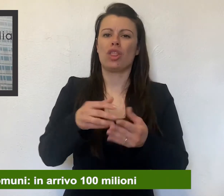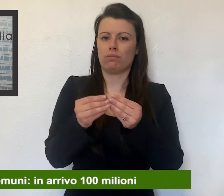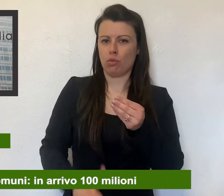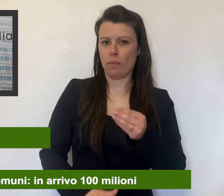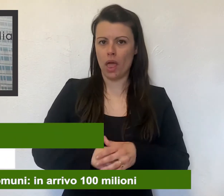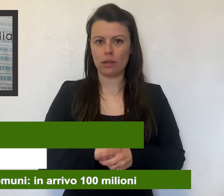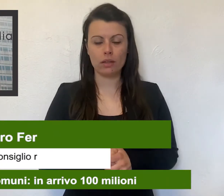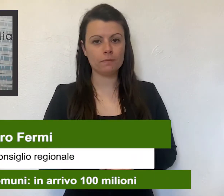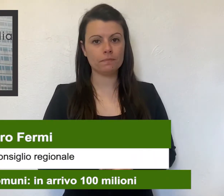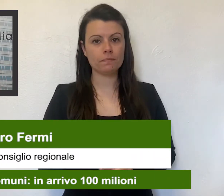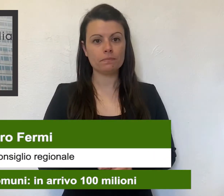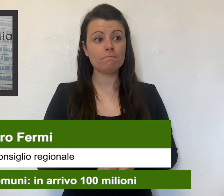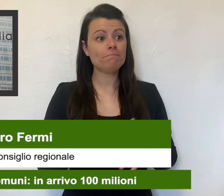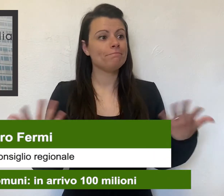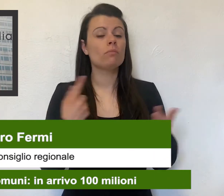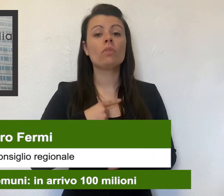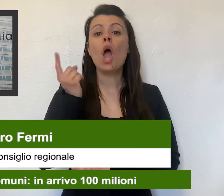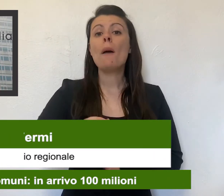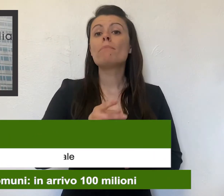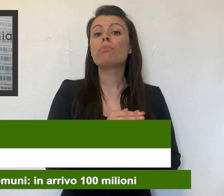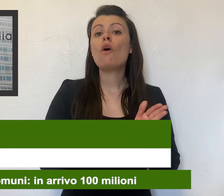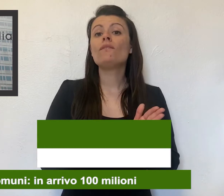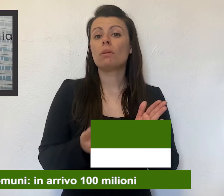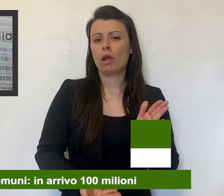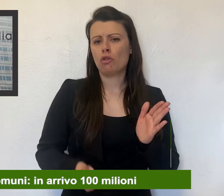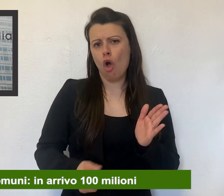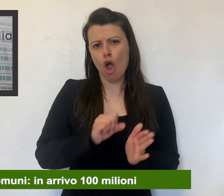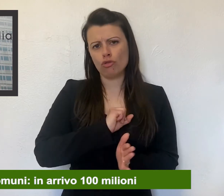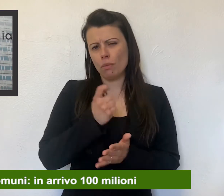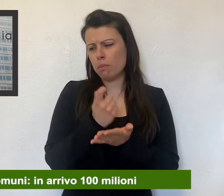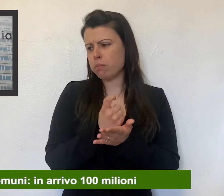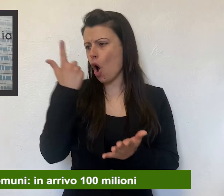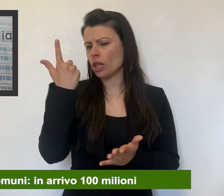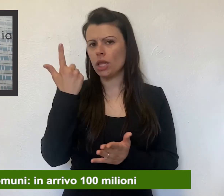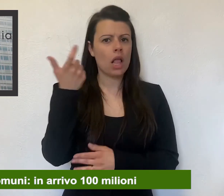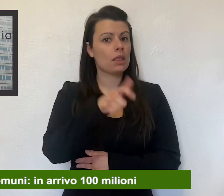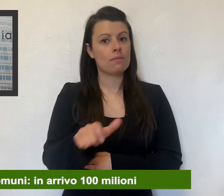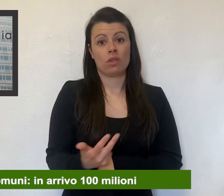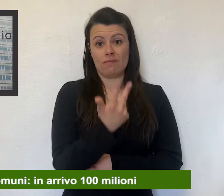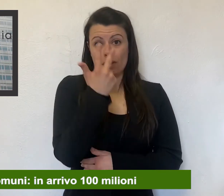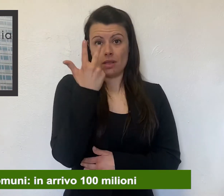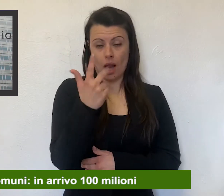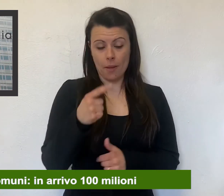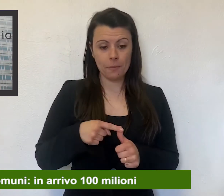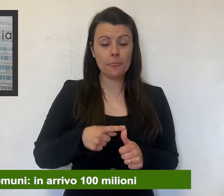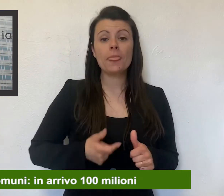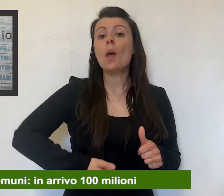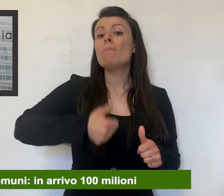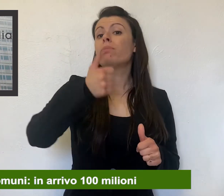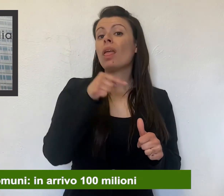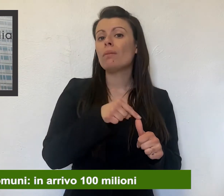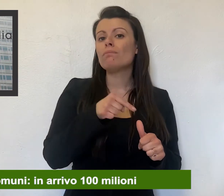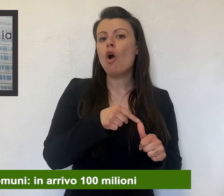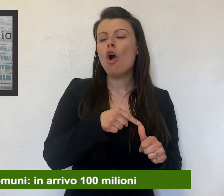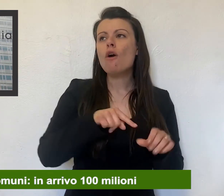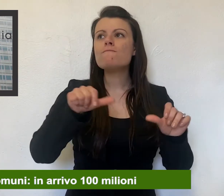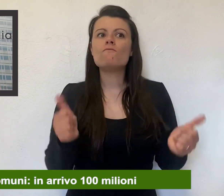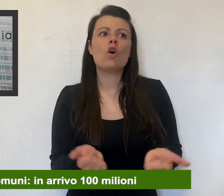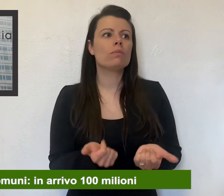Il provvedimento di oggi lo ritengo importante per tre ragioni. Il primo è che è un ringraziamento per il grande lavoro che hanno